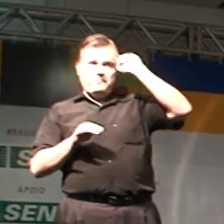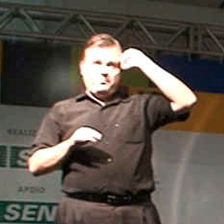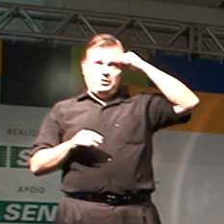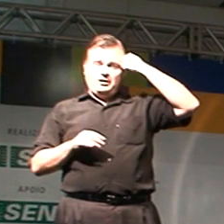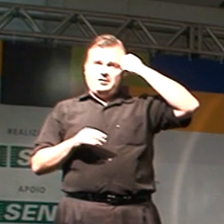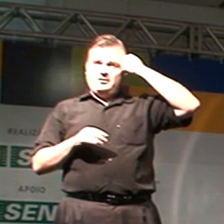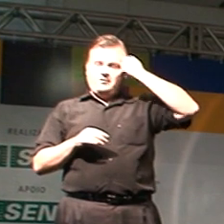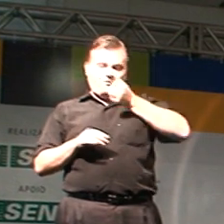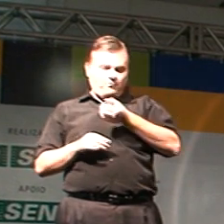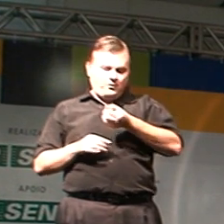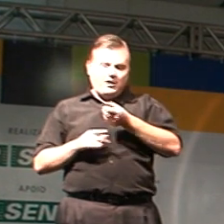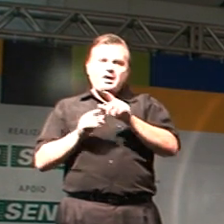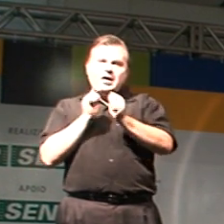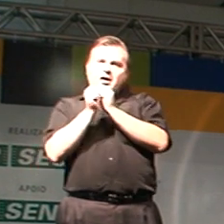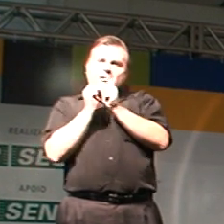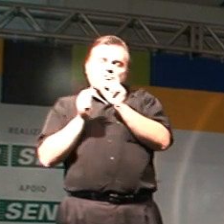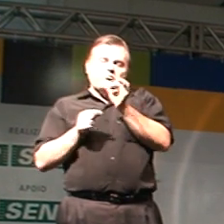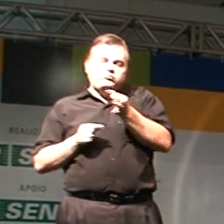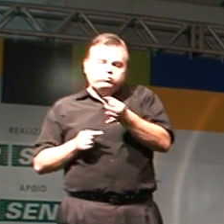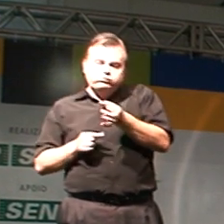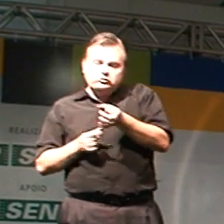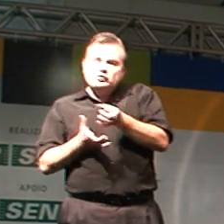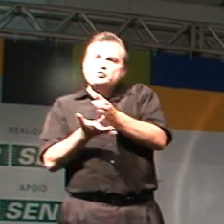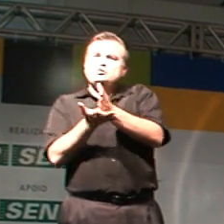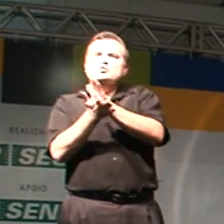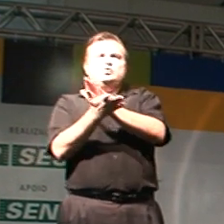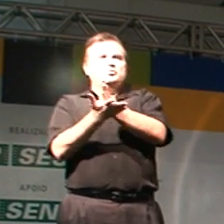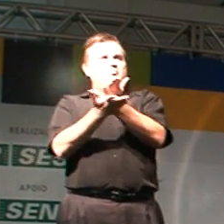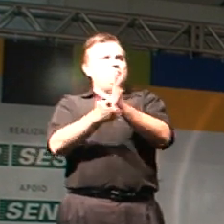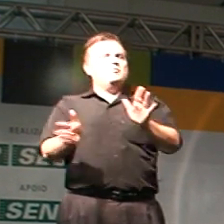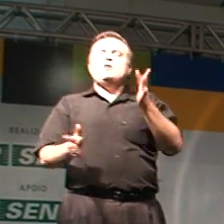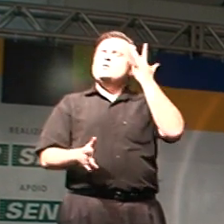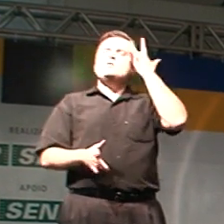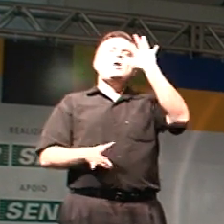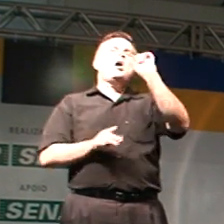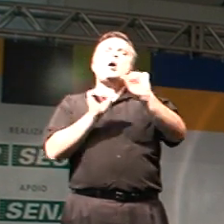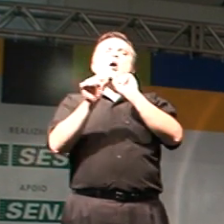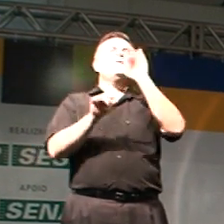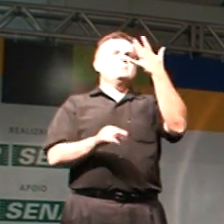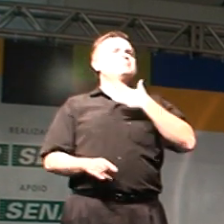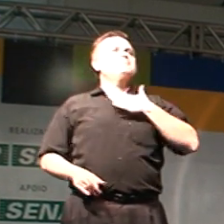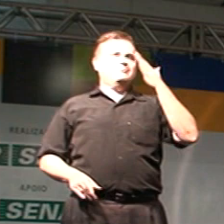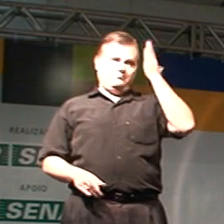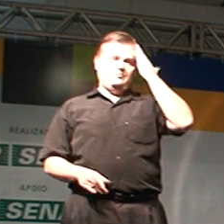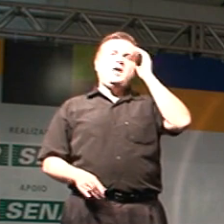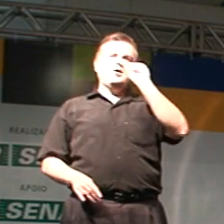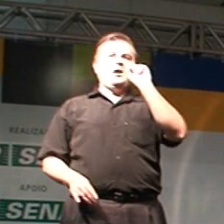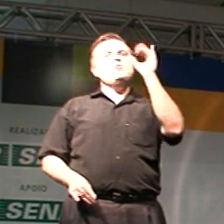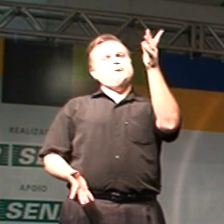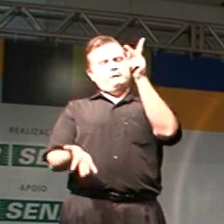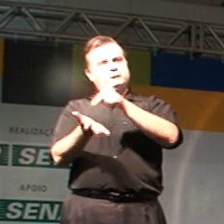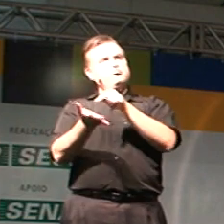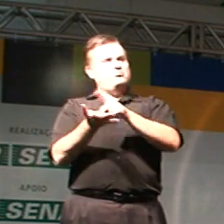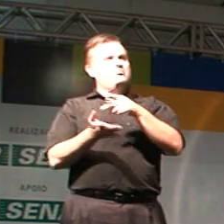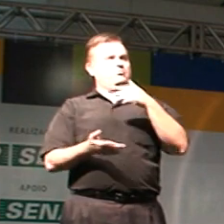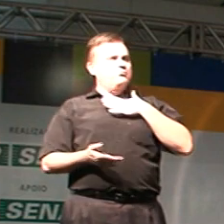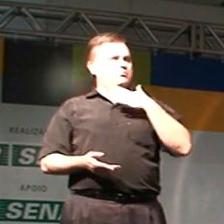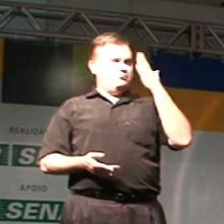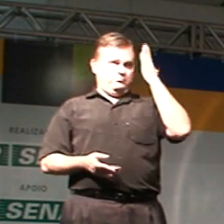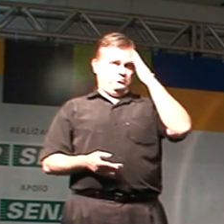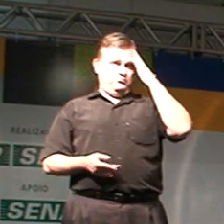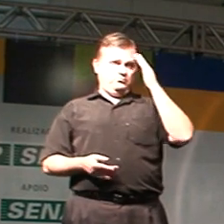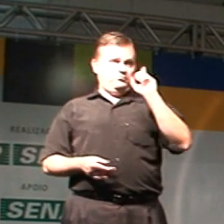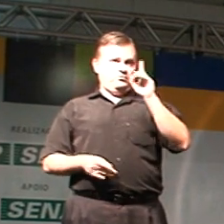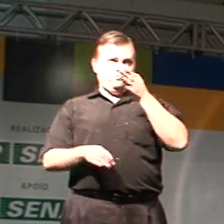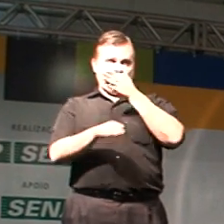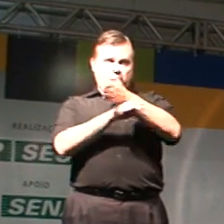do tamanho do feijão, já estava do tamanho do arroz, no dia seguinte já tinha subido o buraco. Ninguém sabe explicar o que aconteceu, eu sei o aconteceu. Eu, apesar de